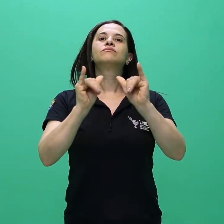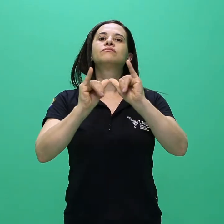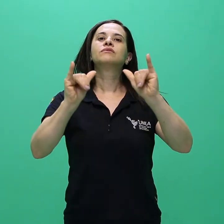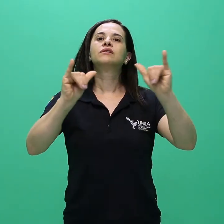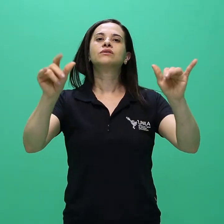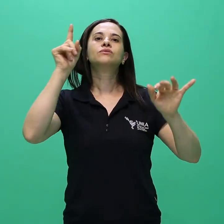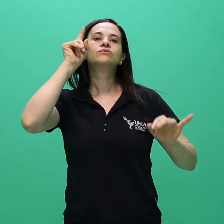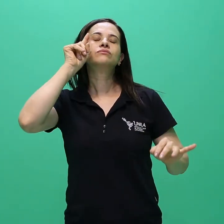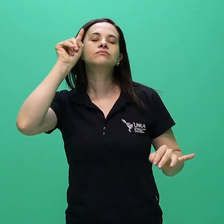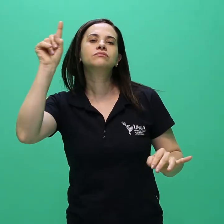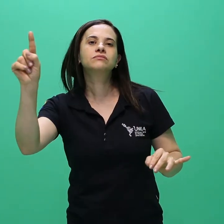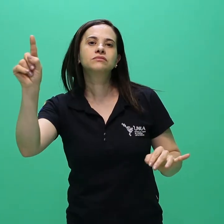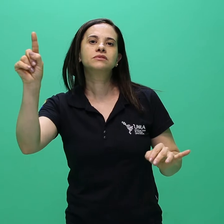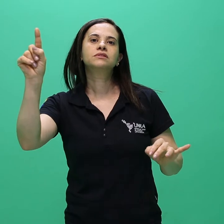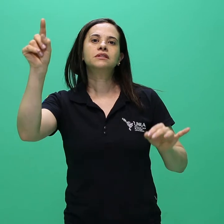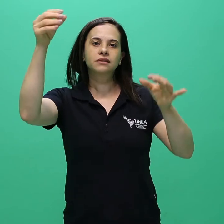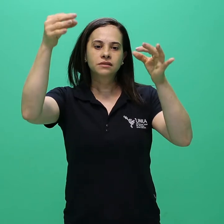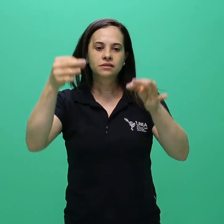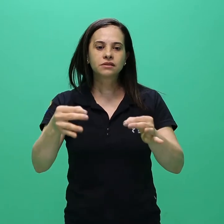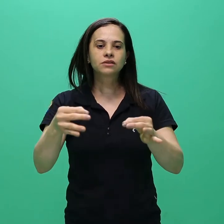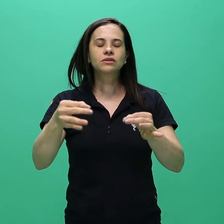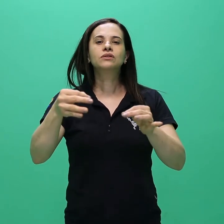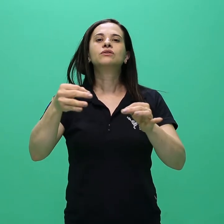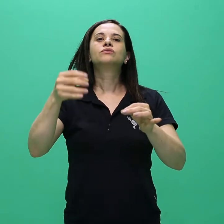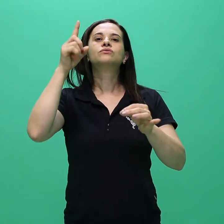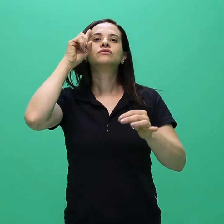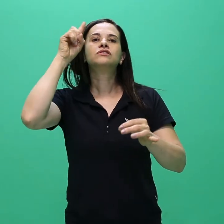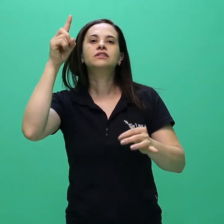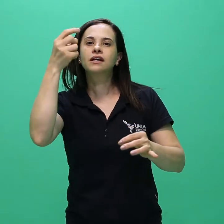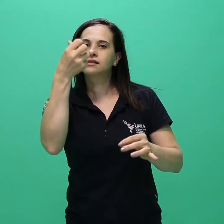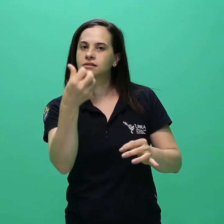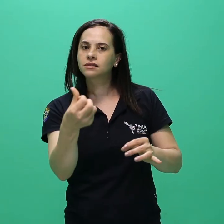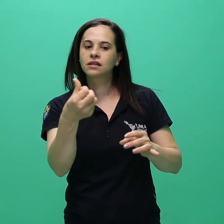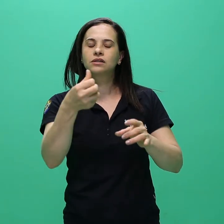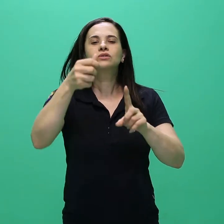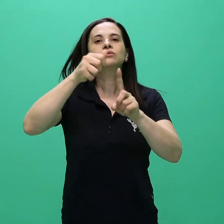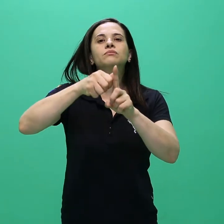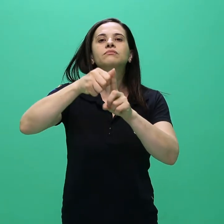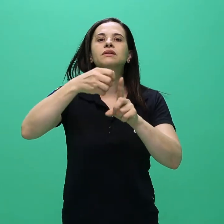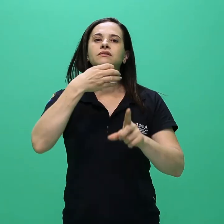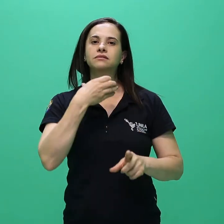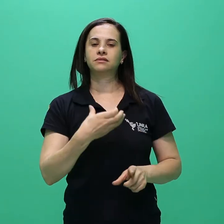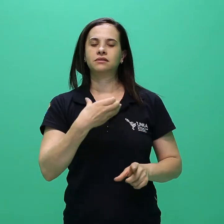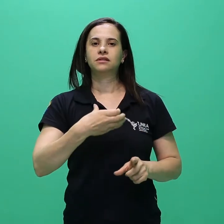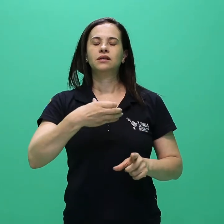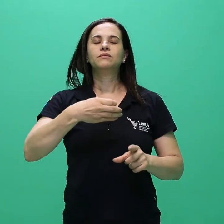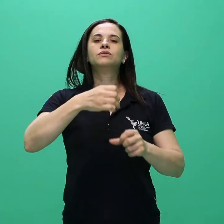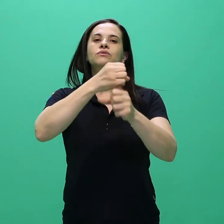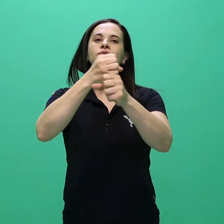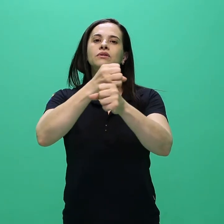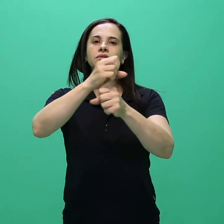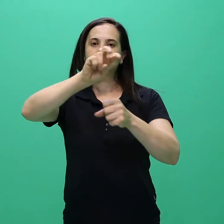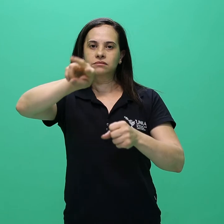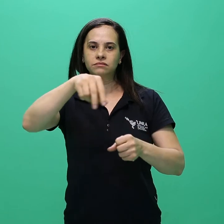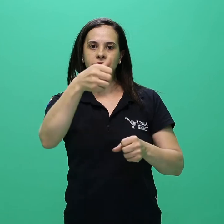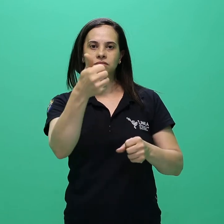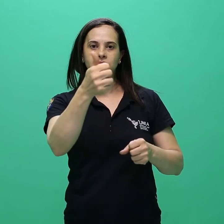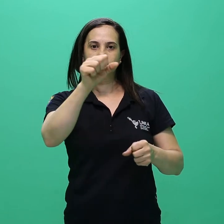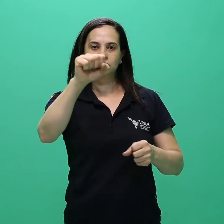aprovada de 29 de novembro de 2018 por meio de edital próprio, publicado no portal